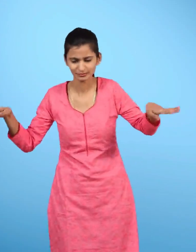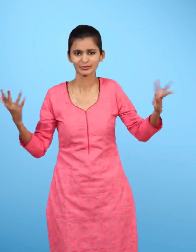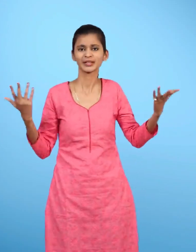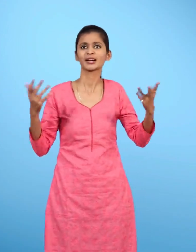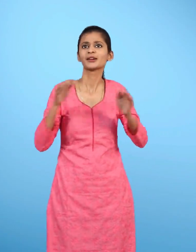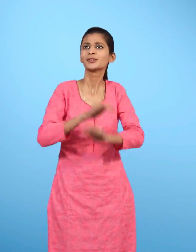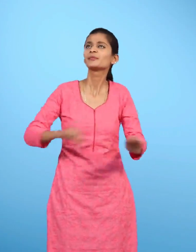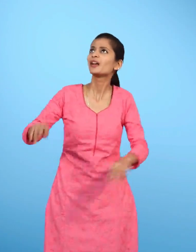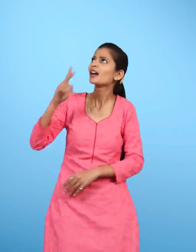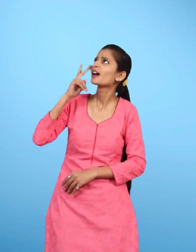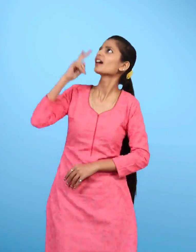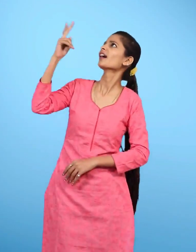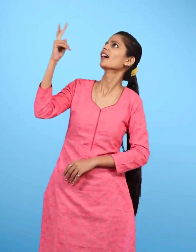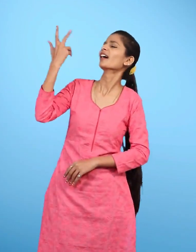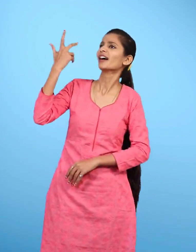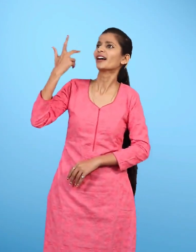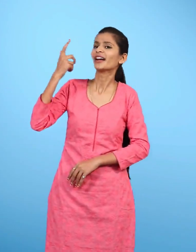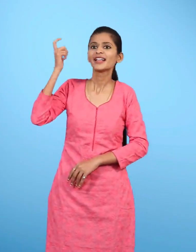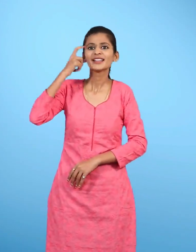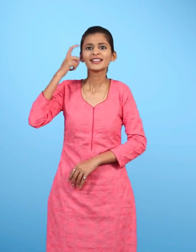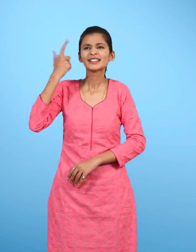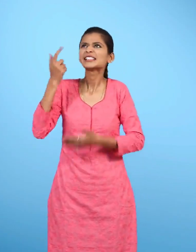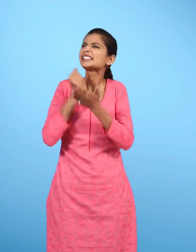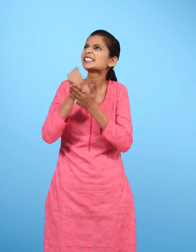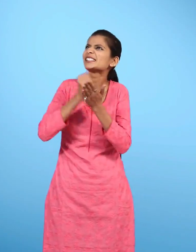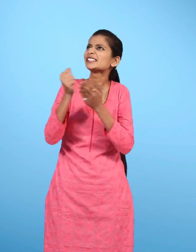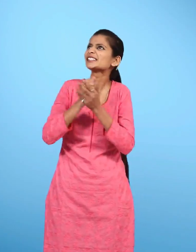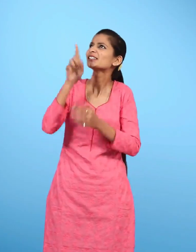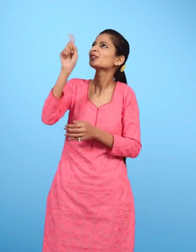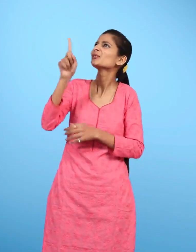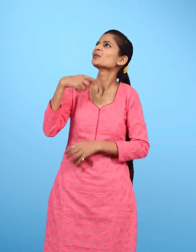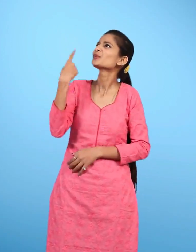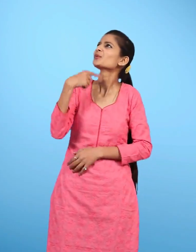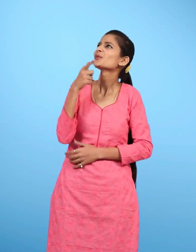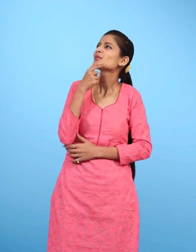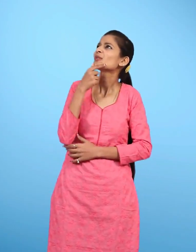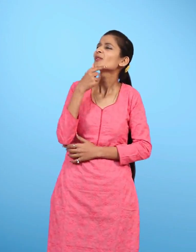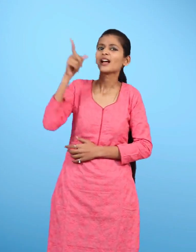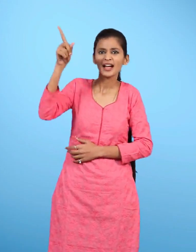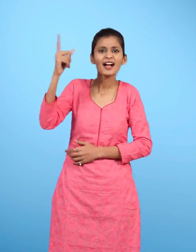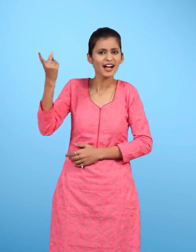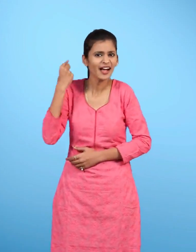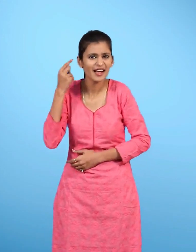बच्चों ने यह पहचानने की कोशिश की कि क्या वह पिछले दिन वाली चिडिया थी